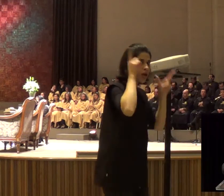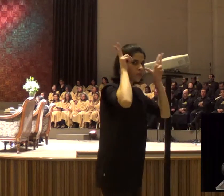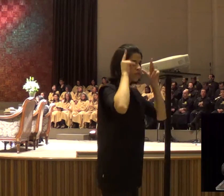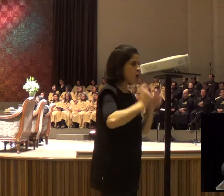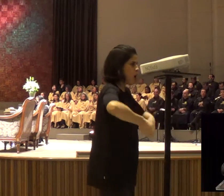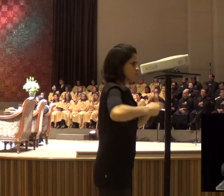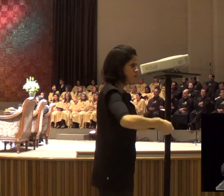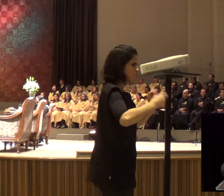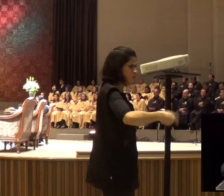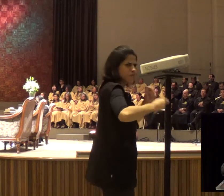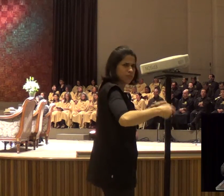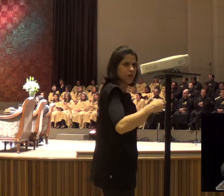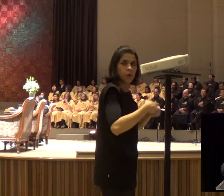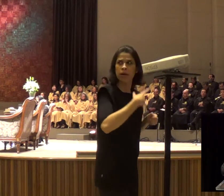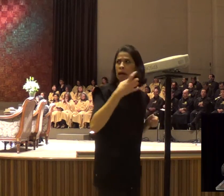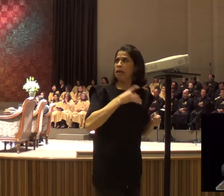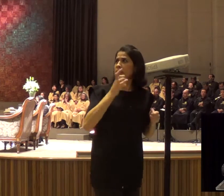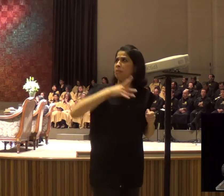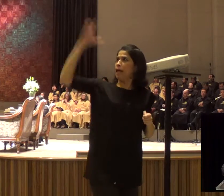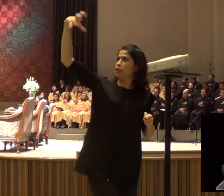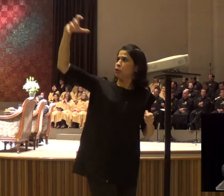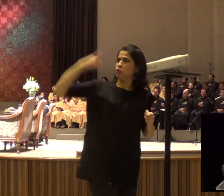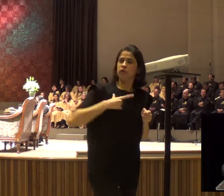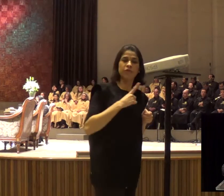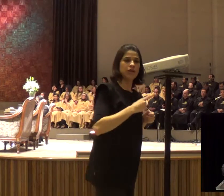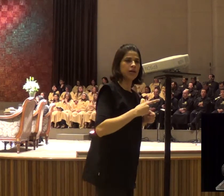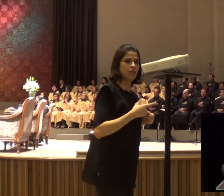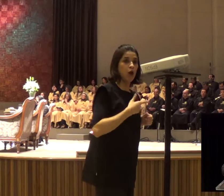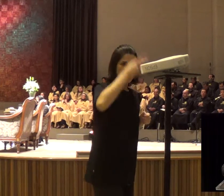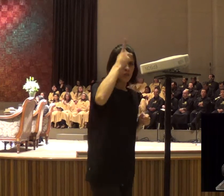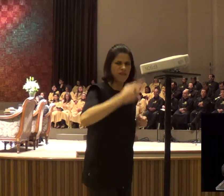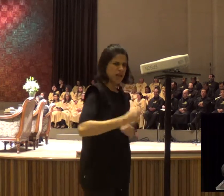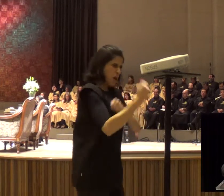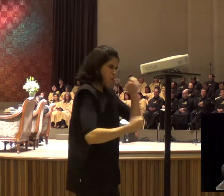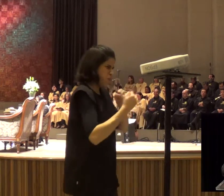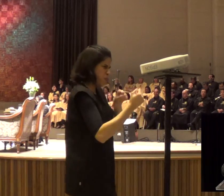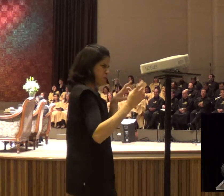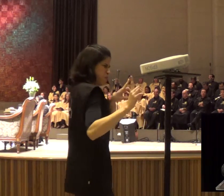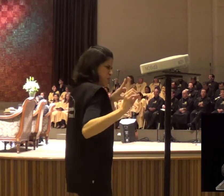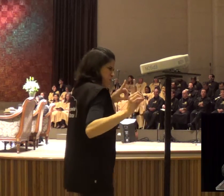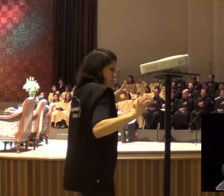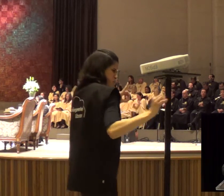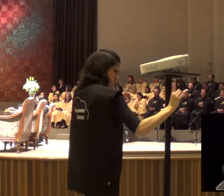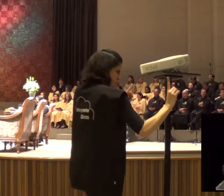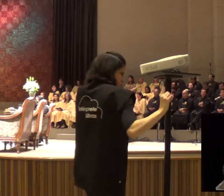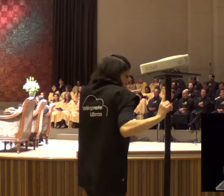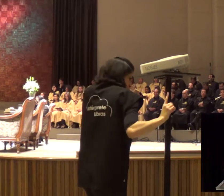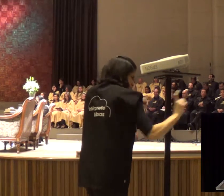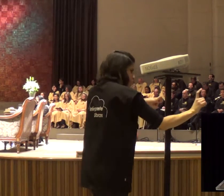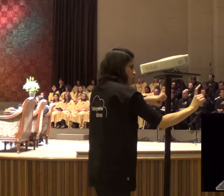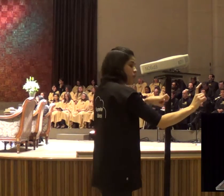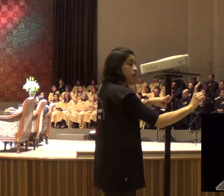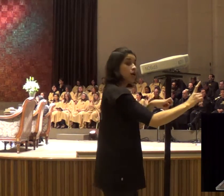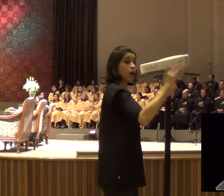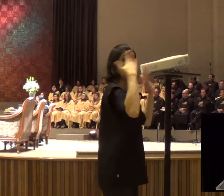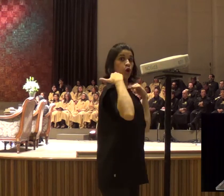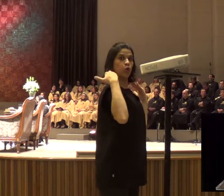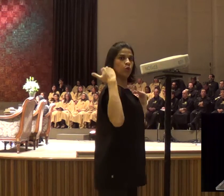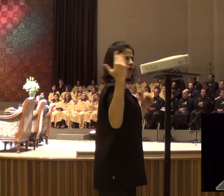chuva, 1ª reis, 19, verso 7 e 8, o anjo do Senhor, voltou, tocou nele, e disse, levante